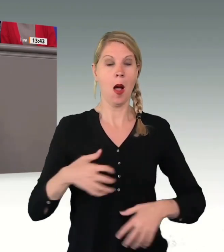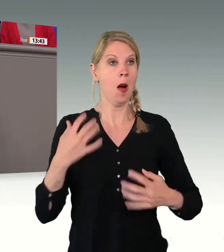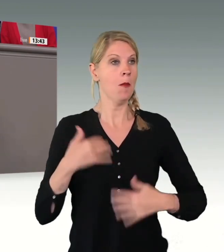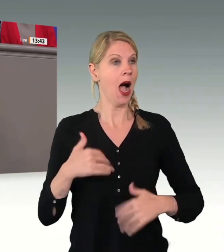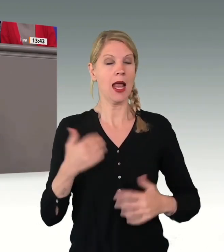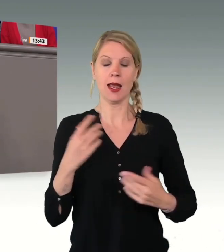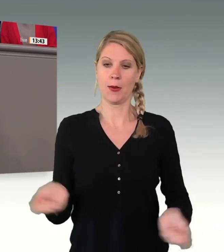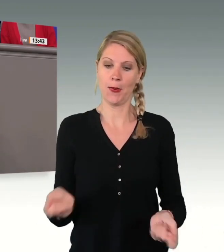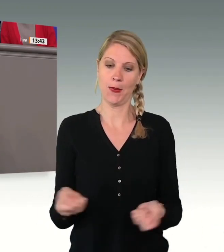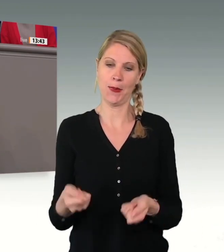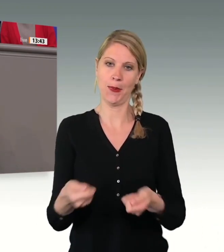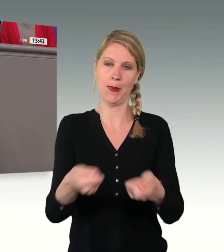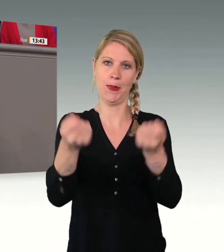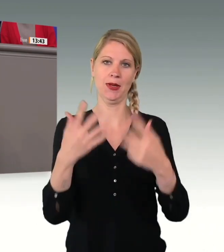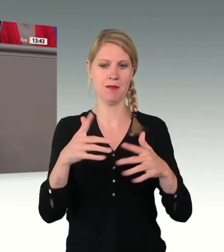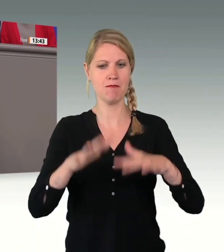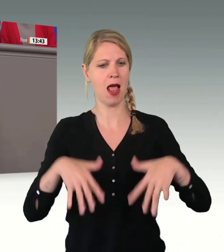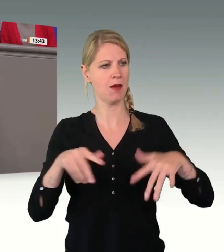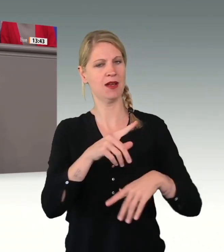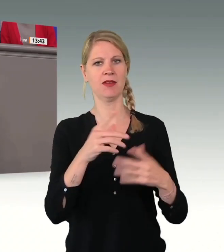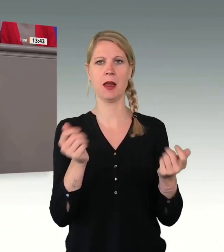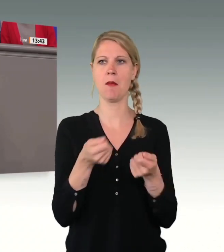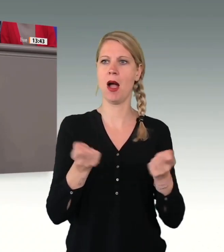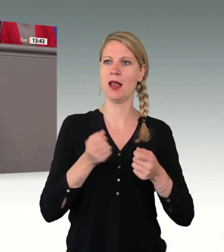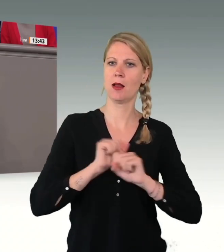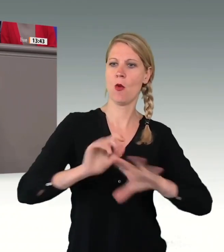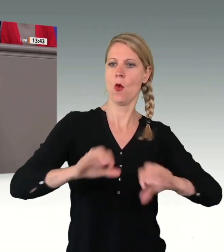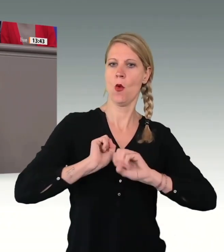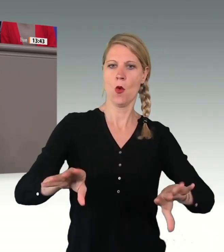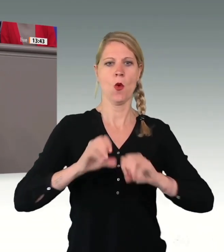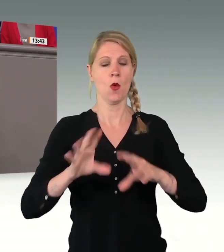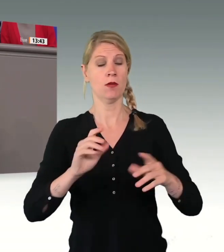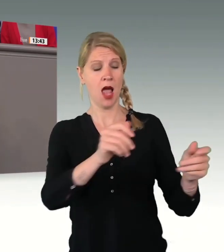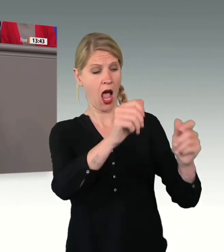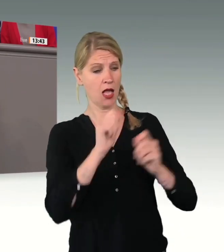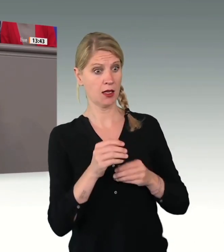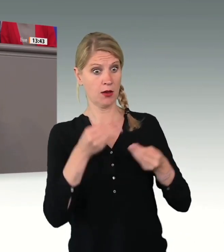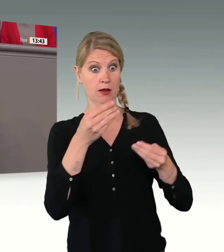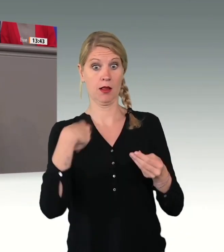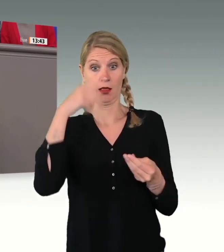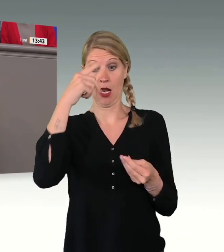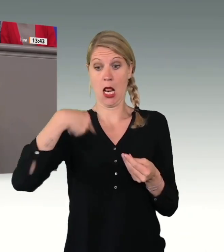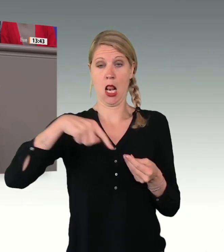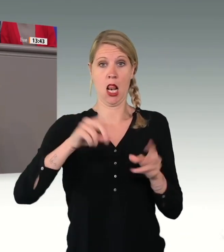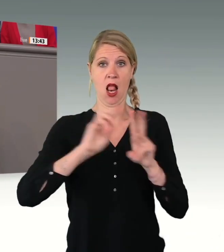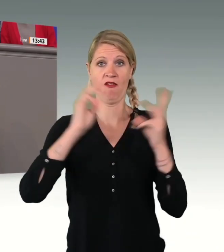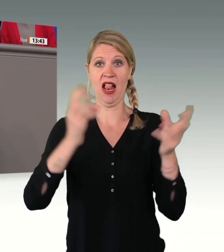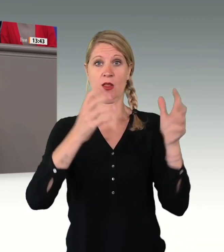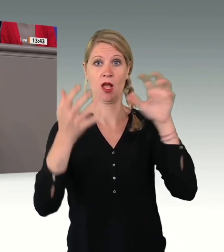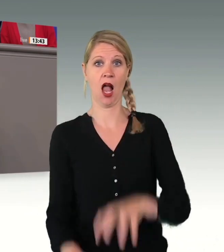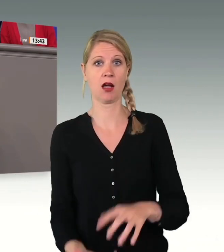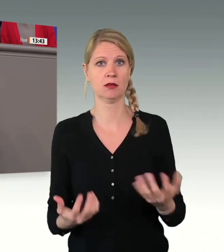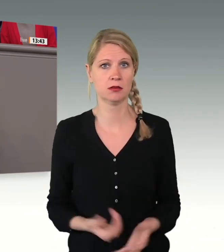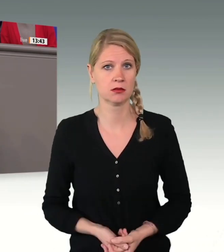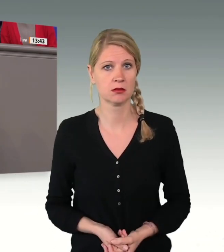dieses Parlamentes. Man hat das Gefühl, dass die Apokalypse jeden Augenblick droht, wenn man sich Ihren Antrag durchliest. Da ist